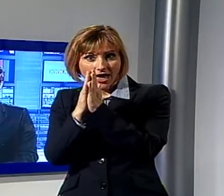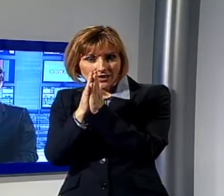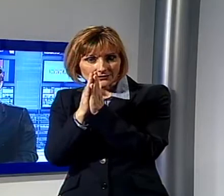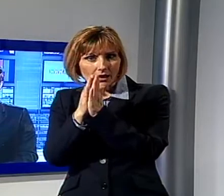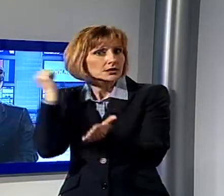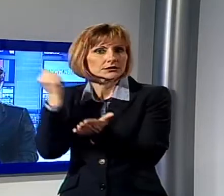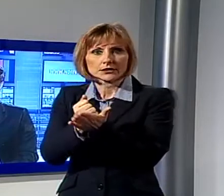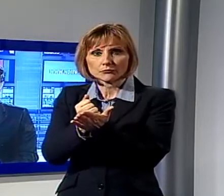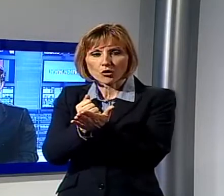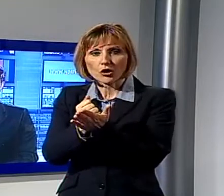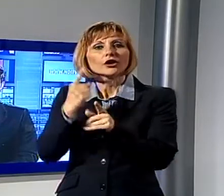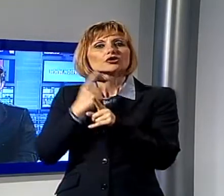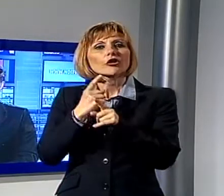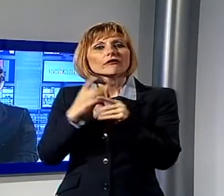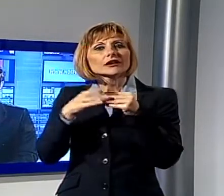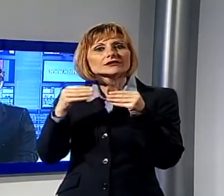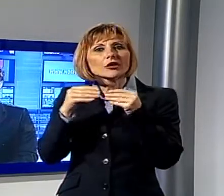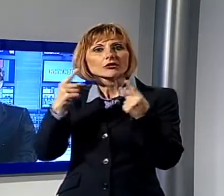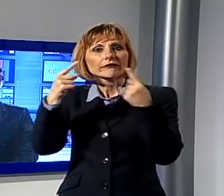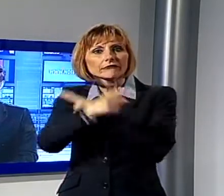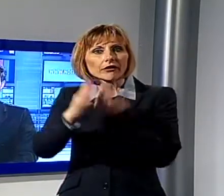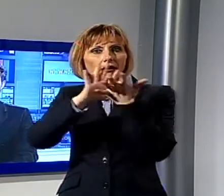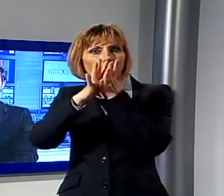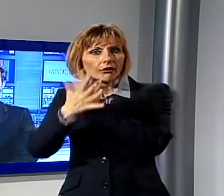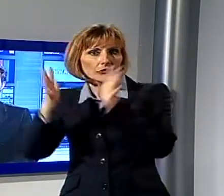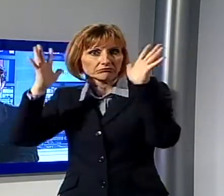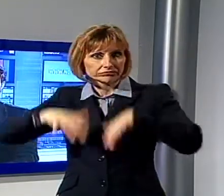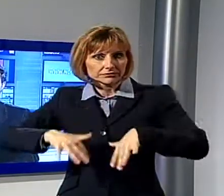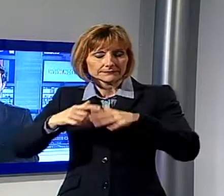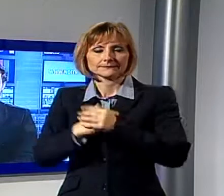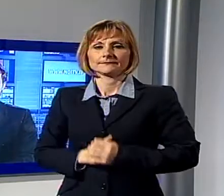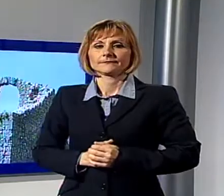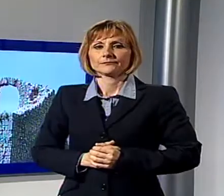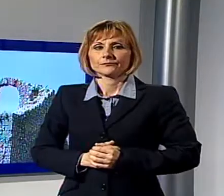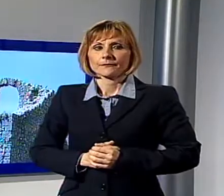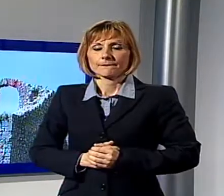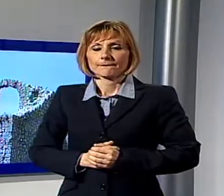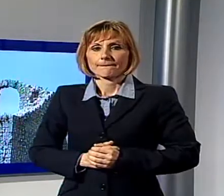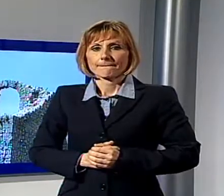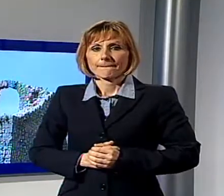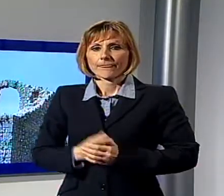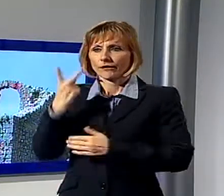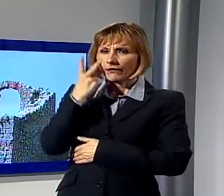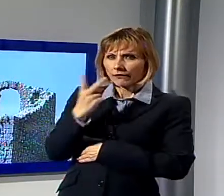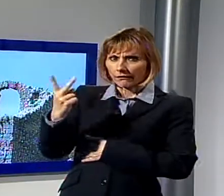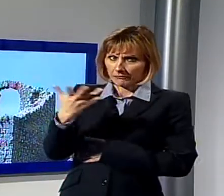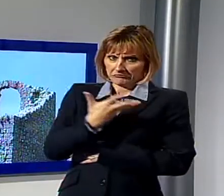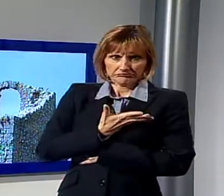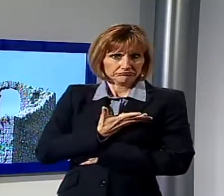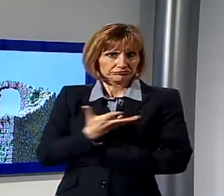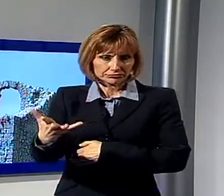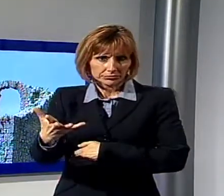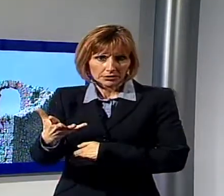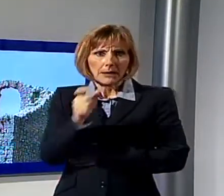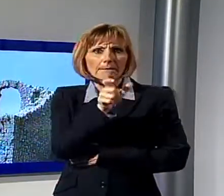restaurata in pratica viene demolita. Vediamo il servizio di Luigi Casentini. Uno scempio vero e proprio, non ci